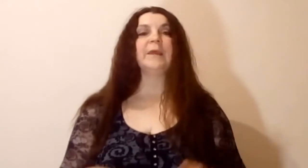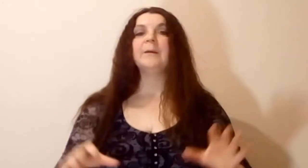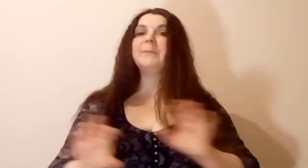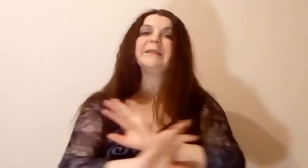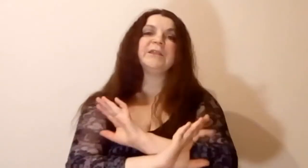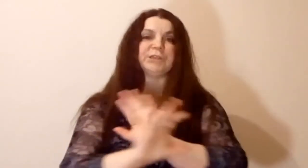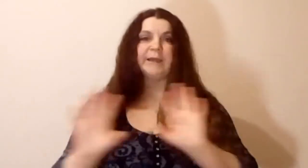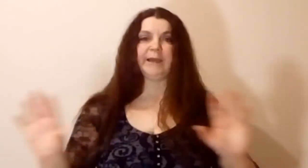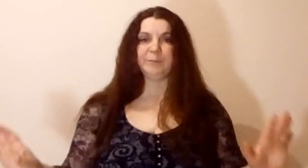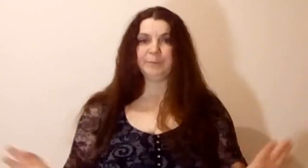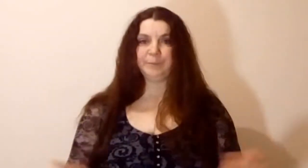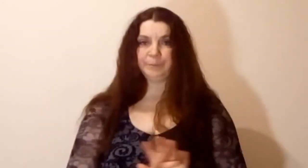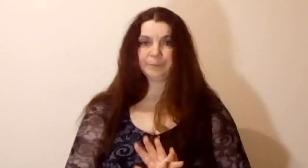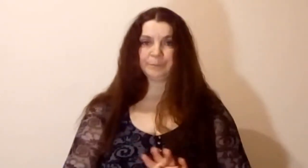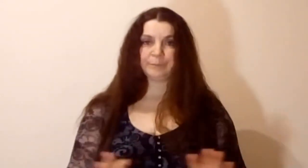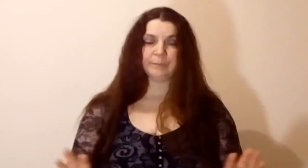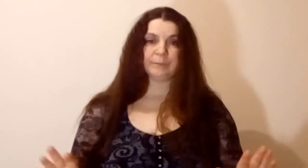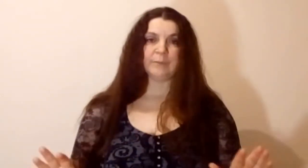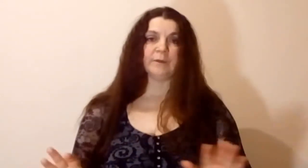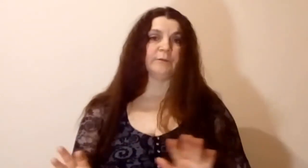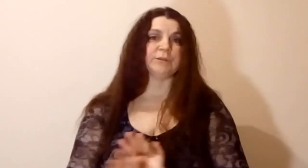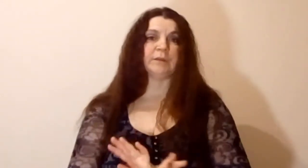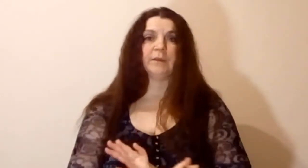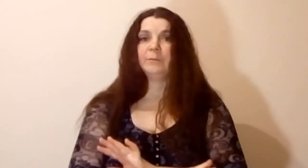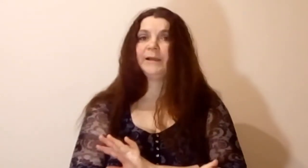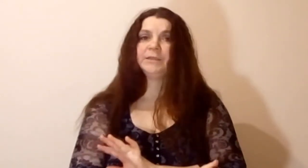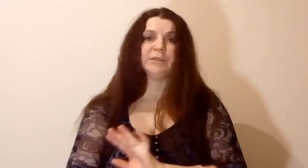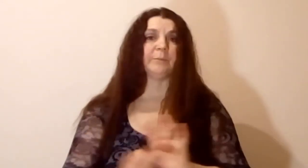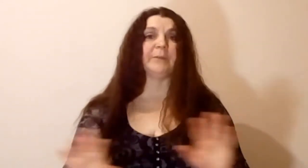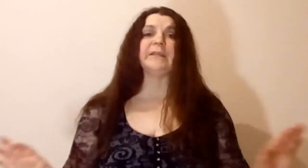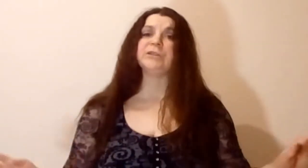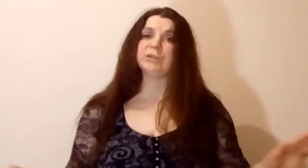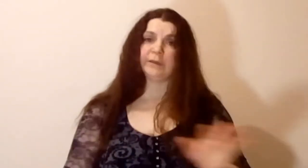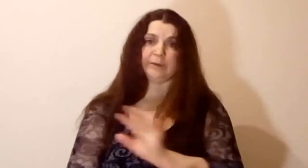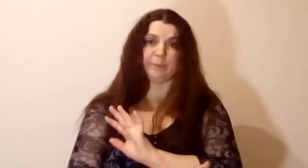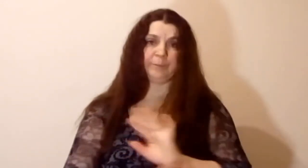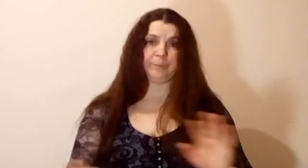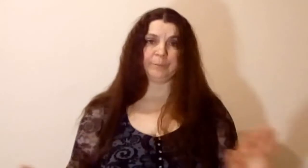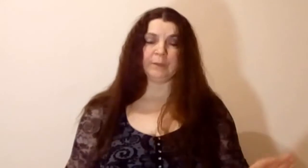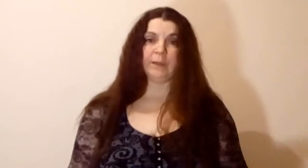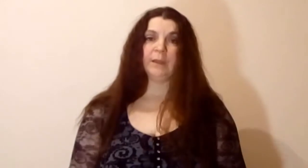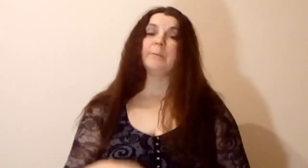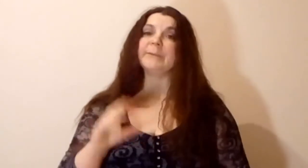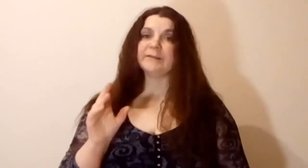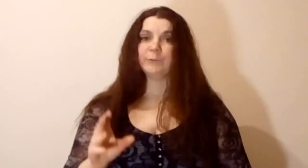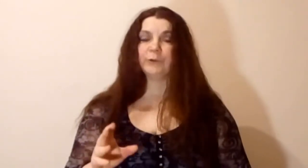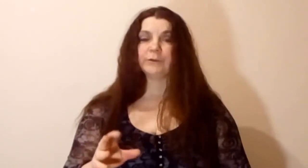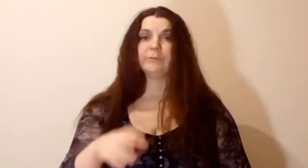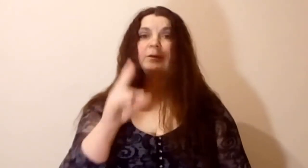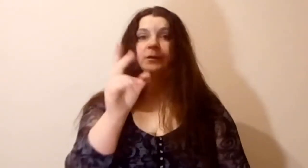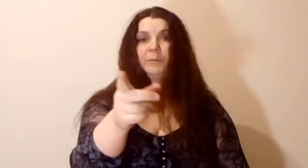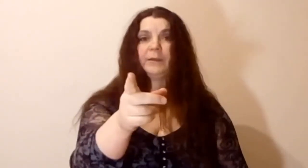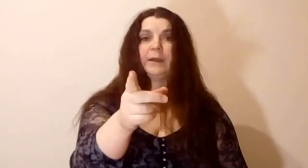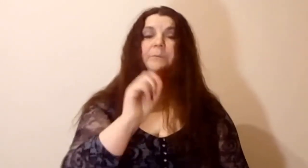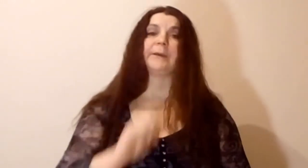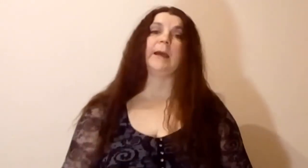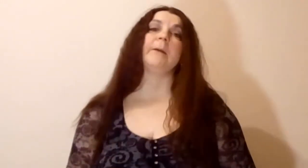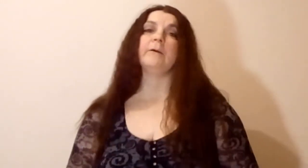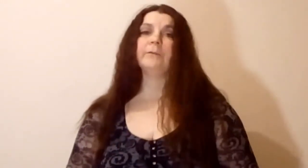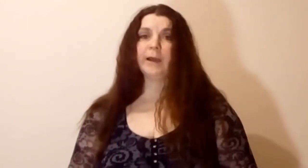Мы не читаем. Девушки, мальчики, мы не читаем. Мы смотрим именно прямо в